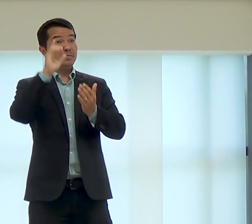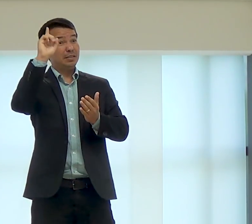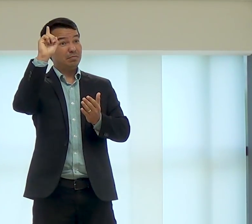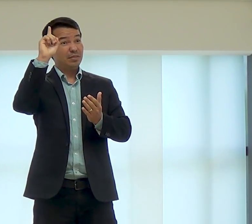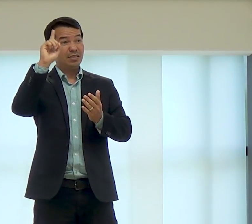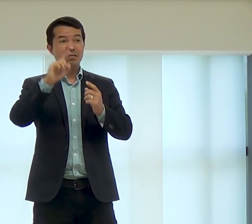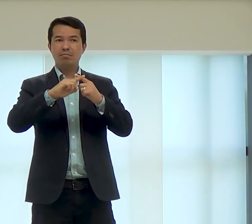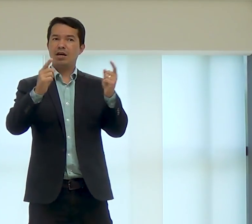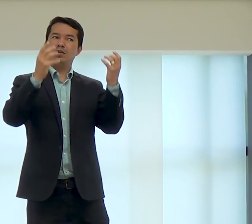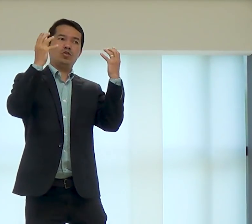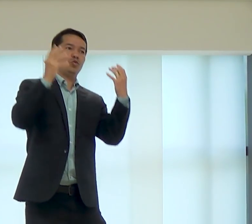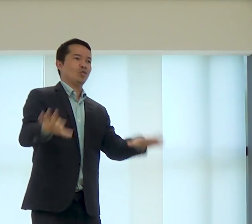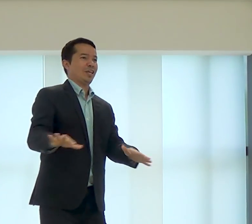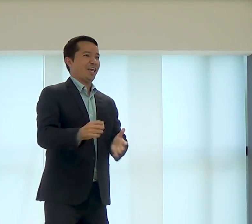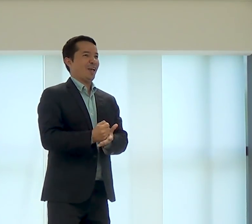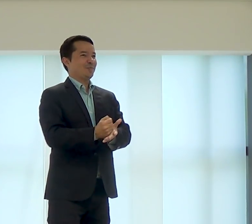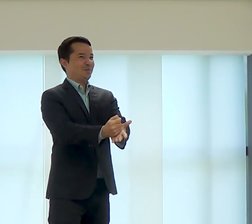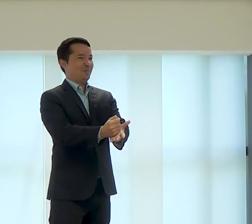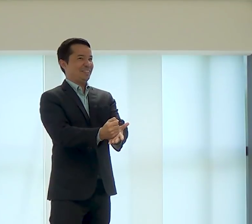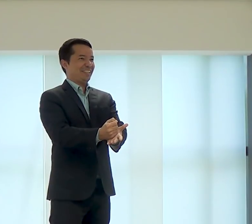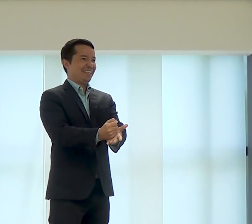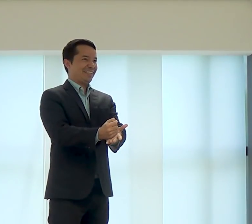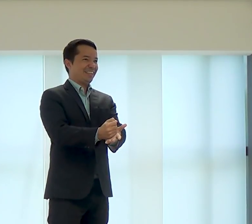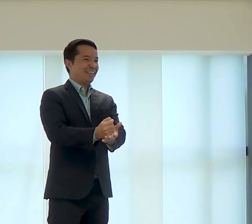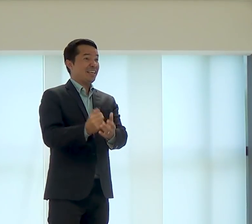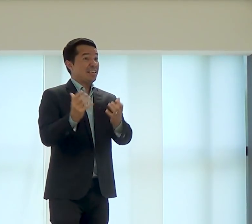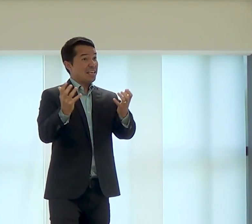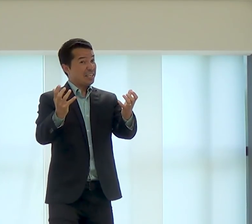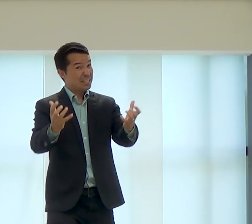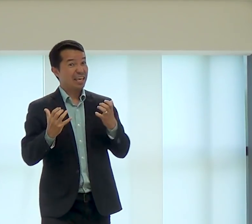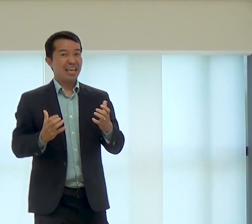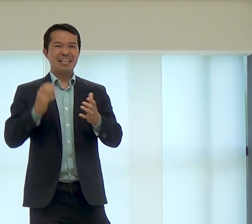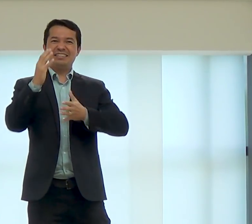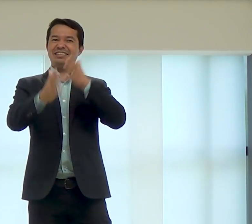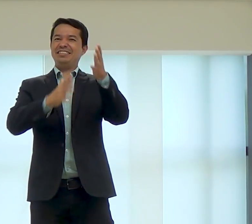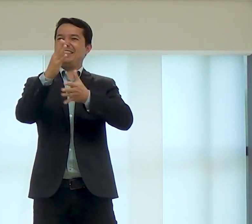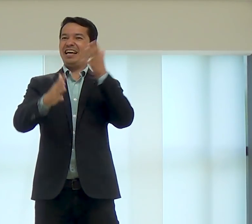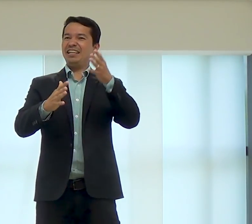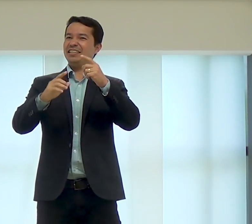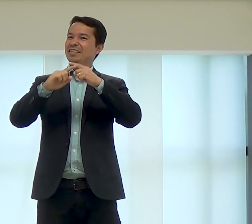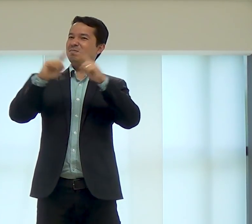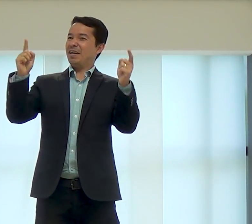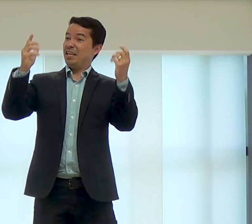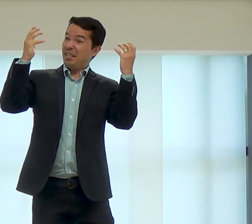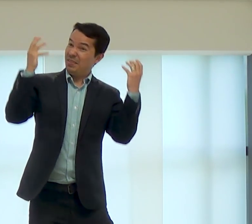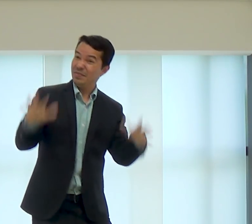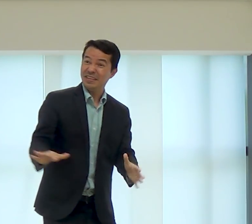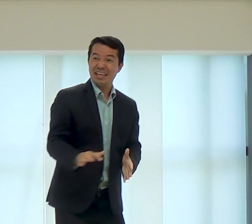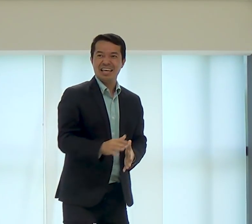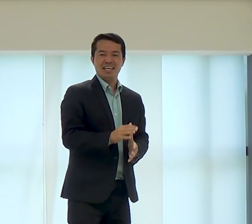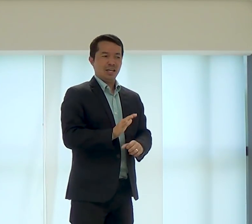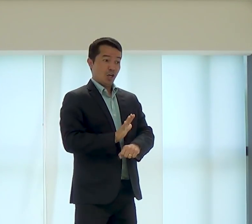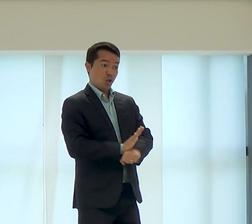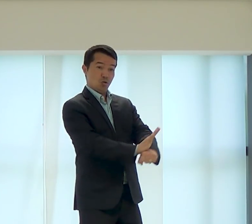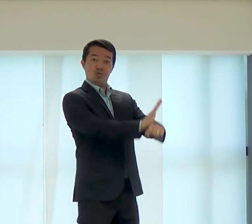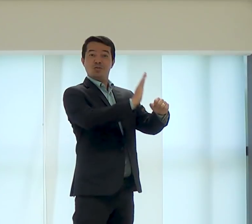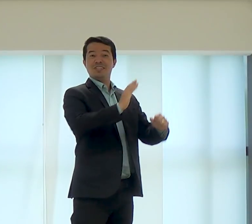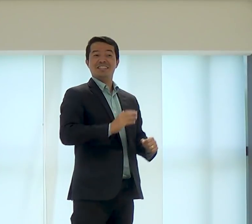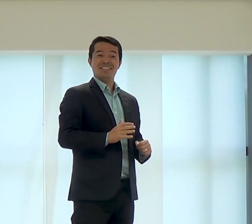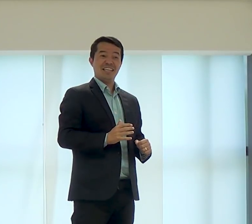Nós queremos a Bíblia em libras, mas nós não queremos ajudar, queremos que seja tudo em